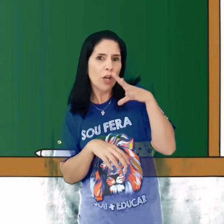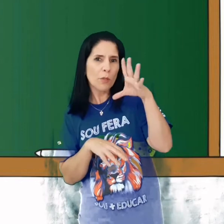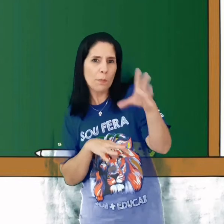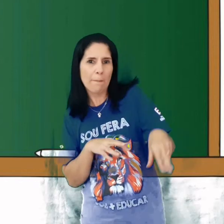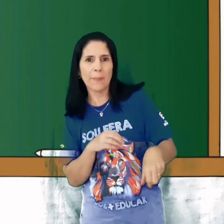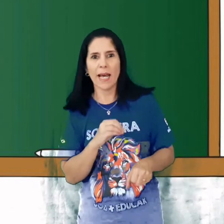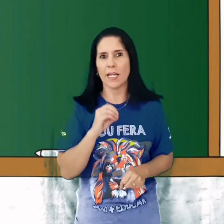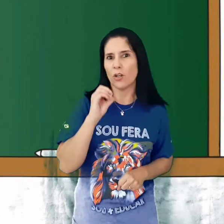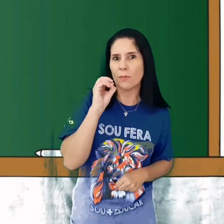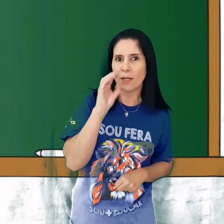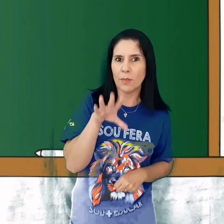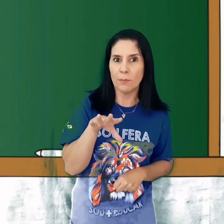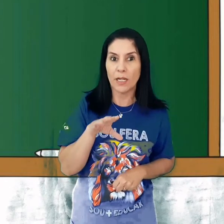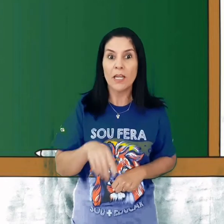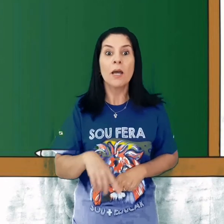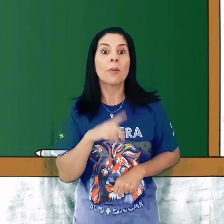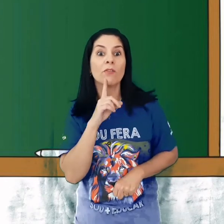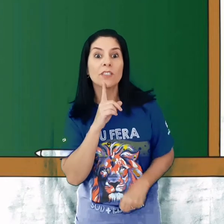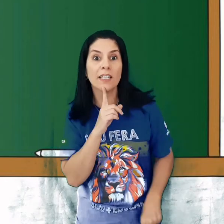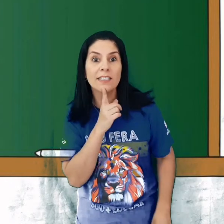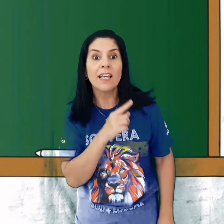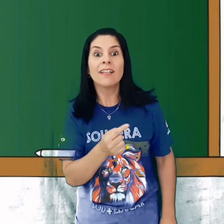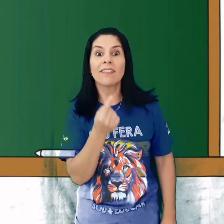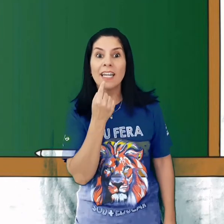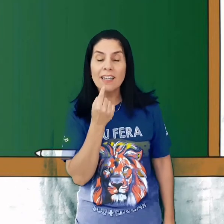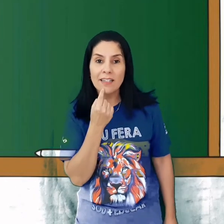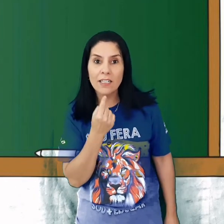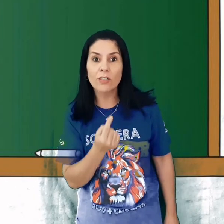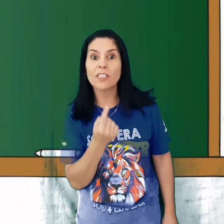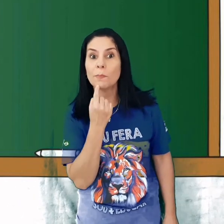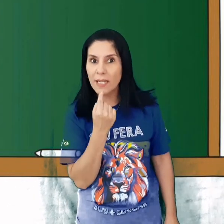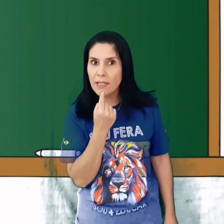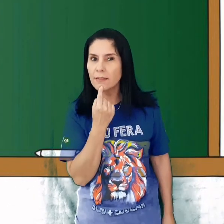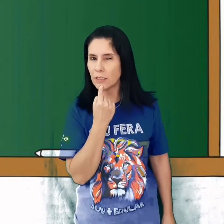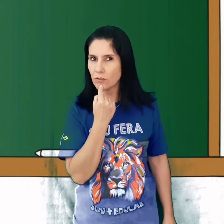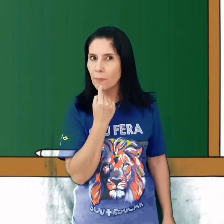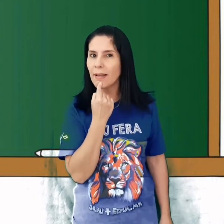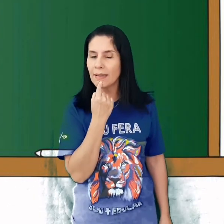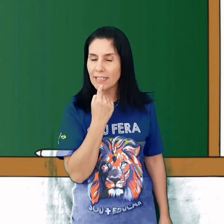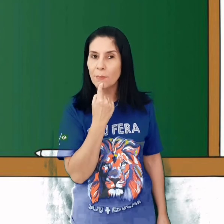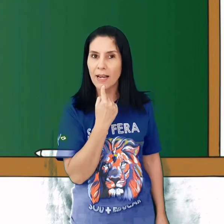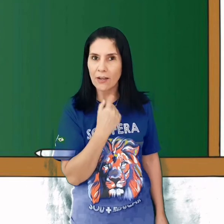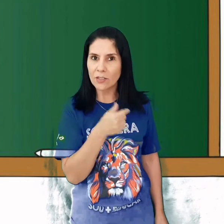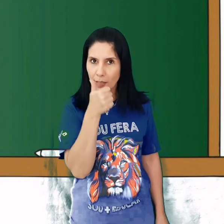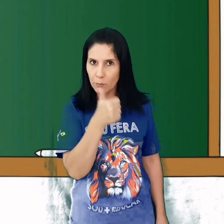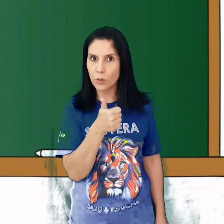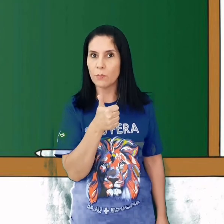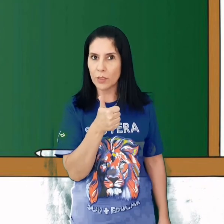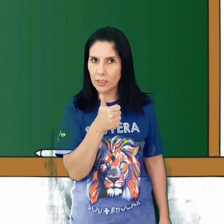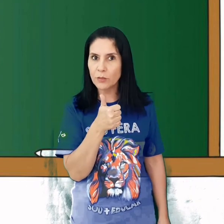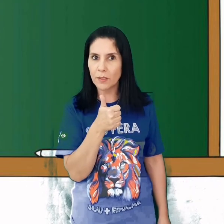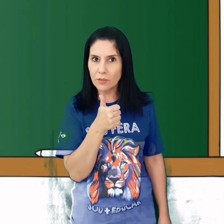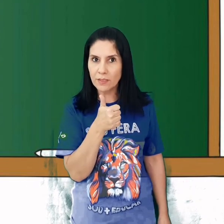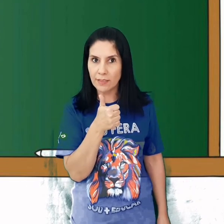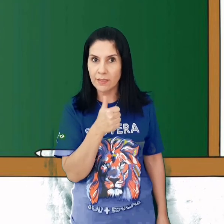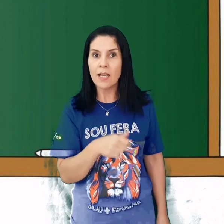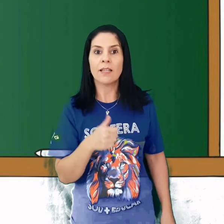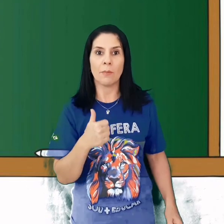com nome do papai, com nome da mamãe, para vocês treinando esses pedacinhos das palavras que é muito importante para vocês, tá